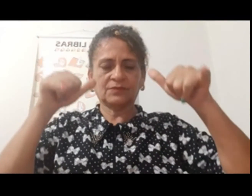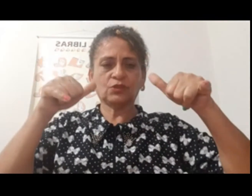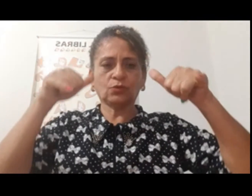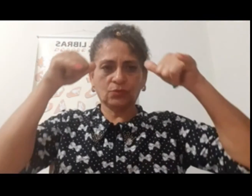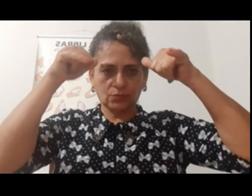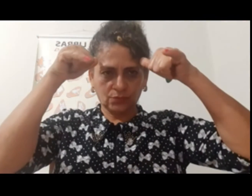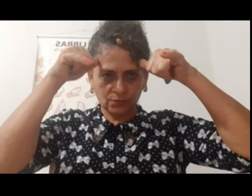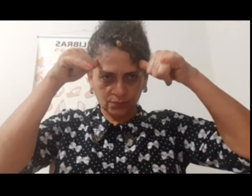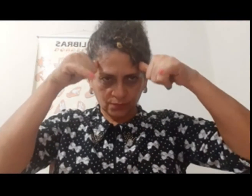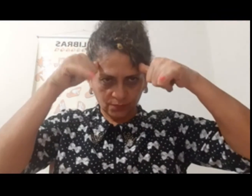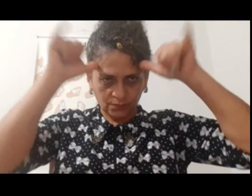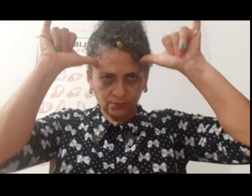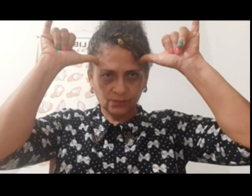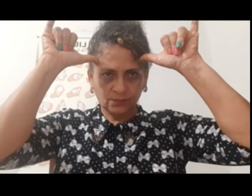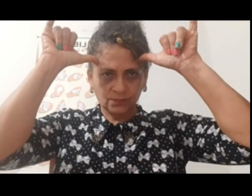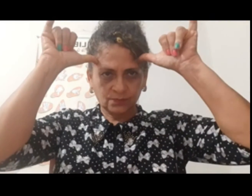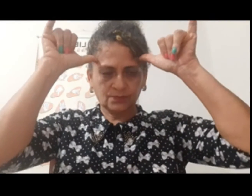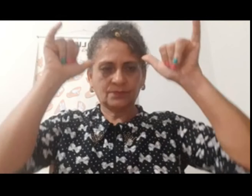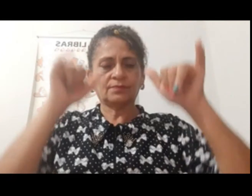Touro.